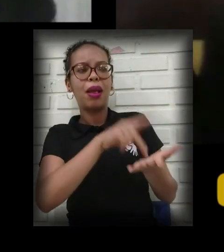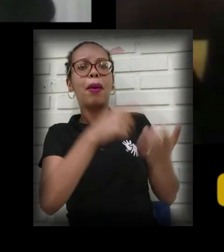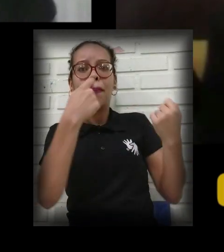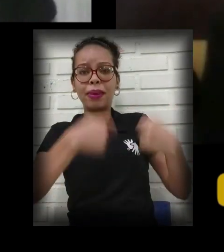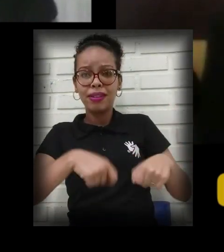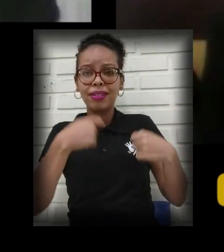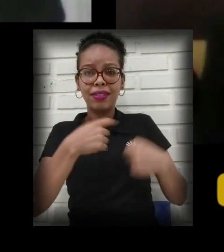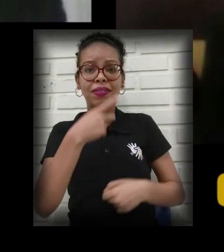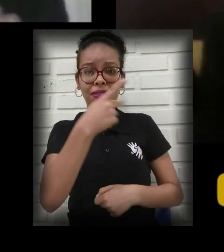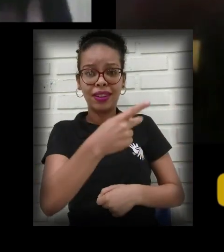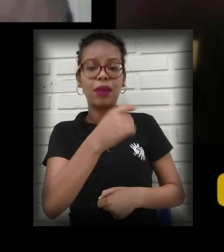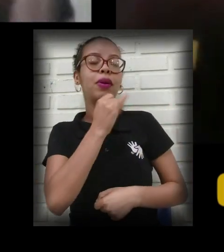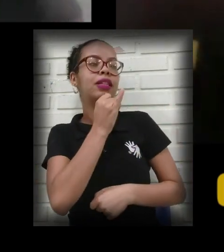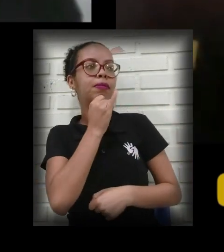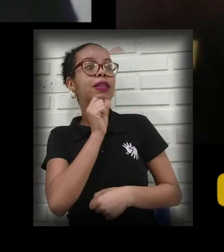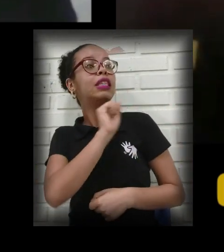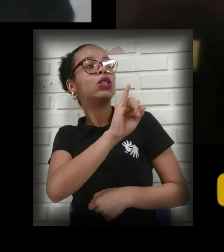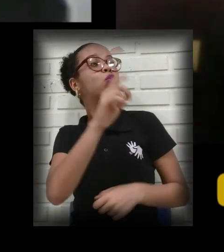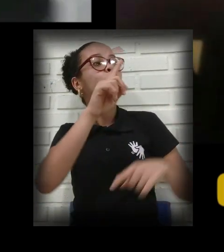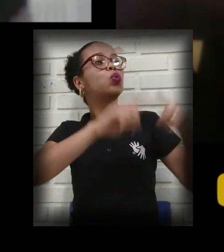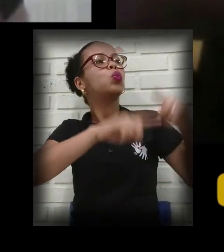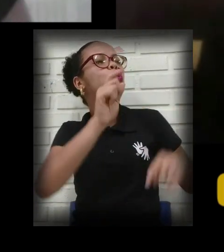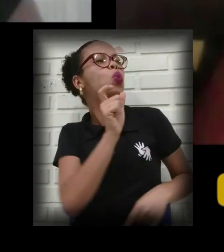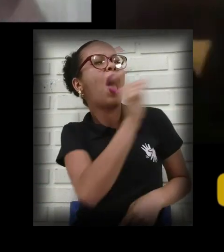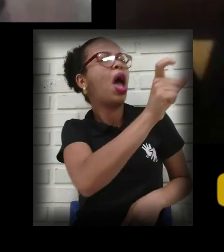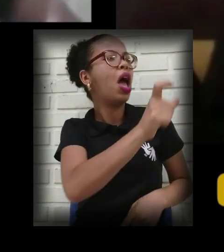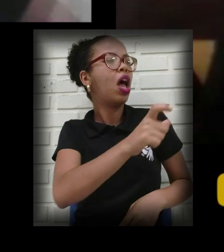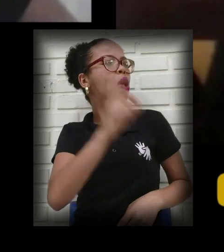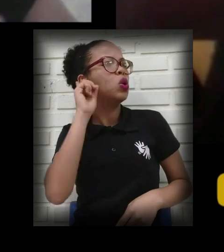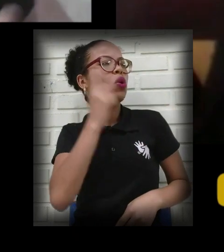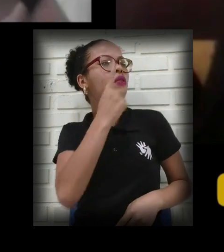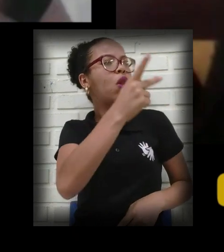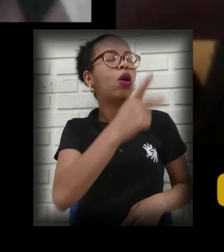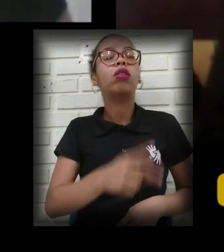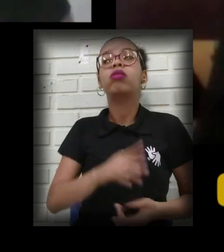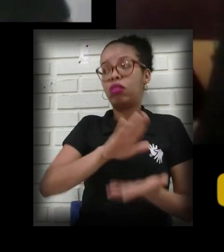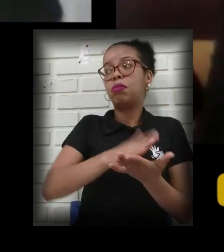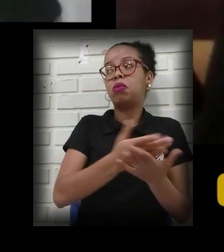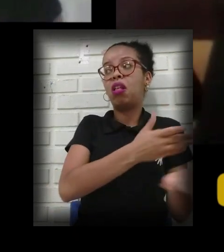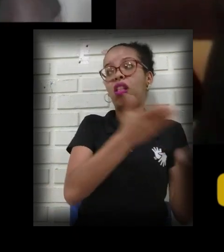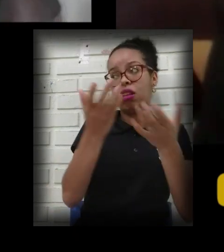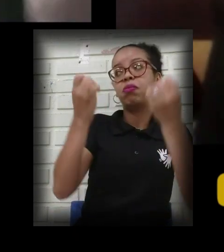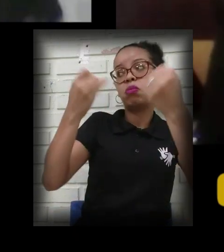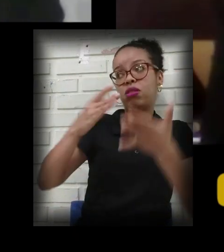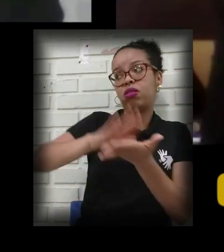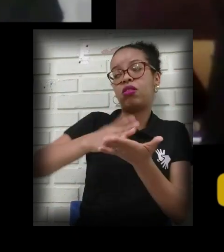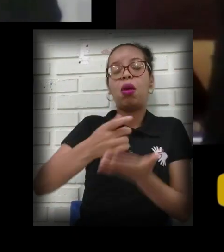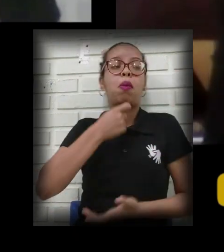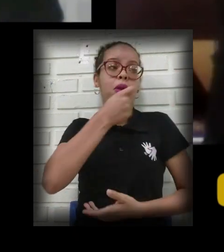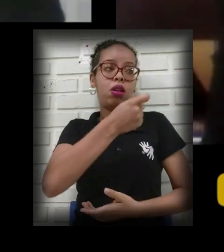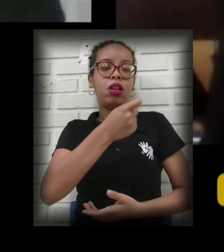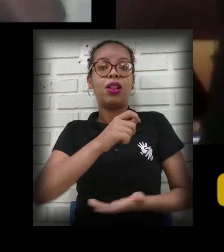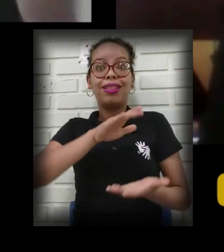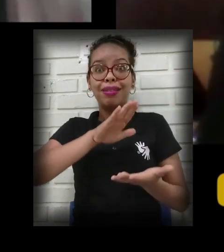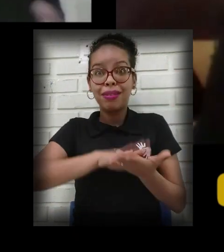Tipo assim, se o surdo falou um palavrão, o intérprete tem que dizer, ele disse isso. Porque assim, o intérprete tem que manter